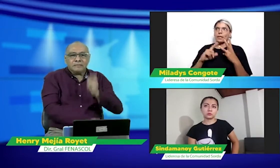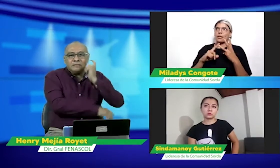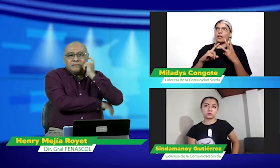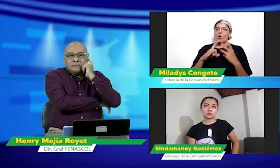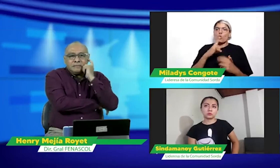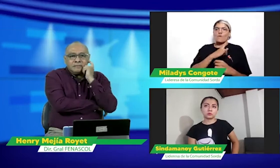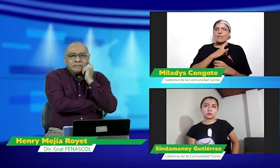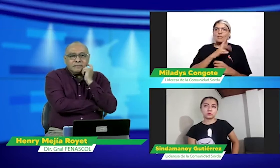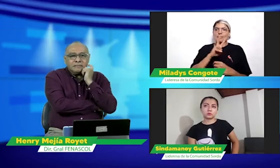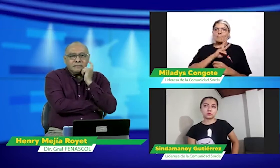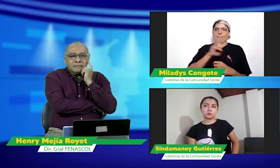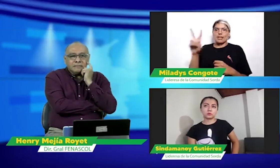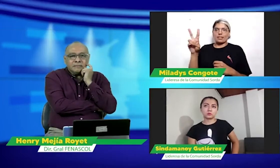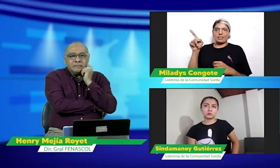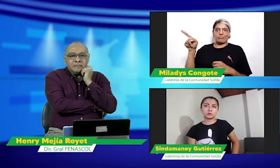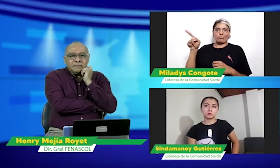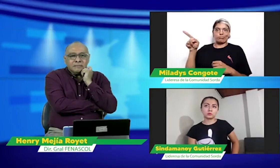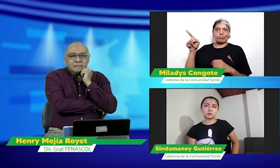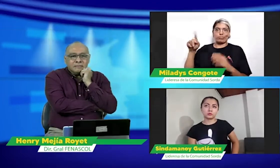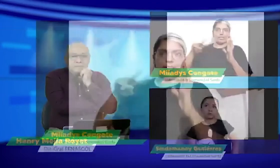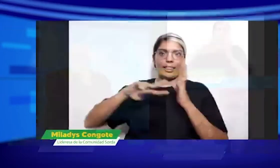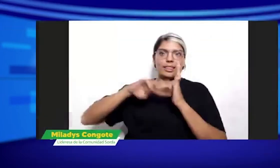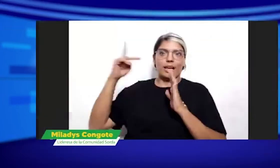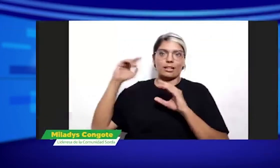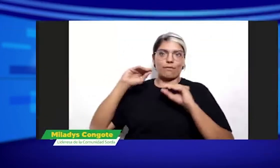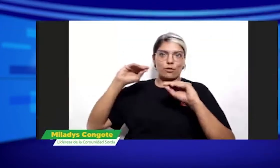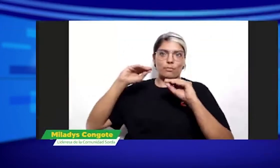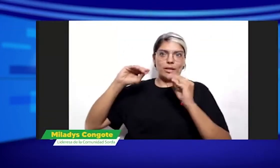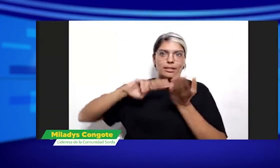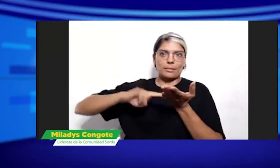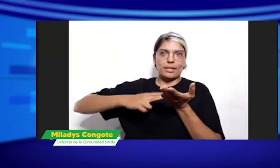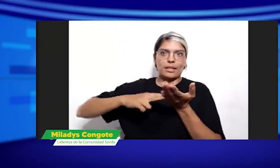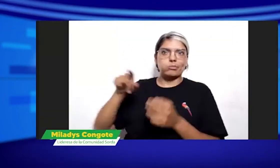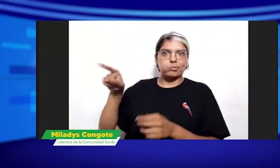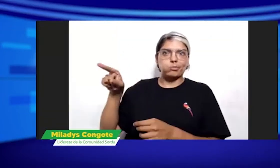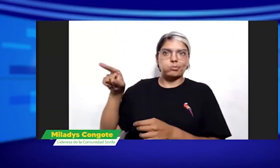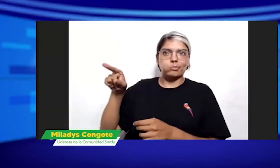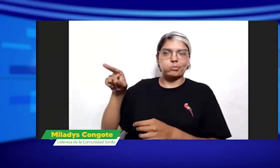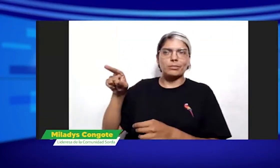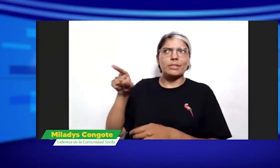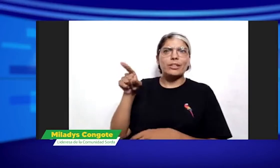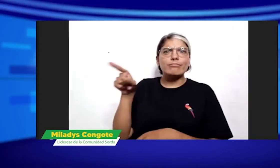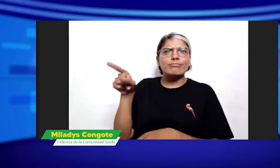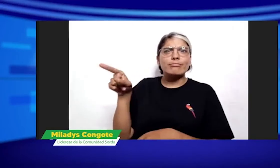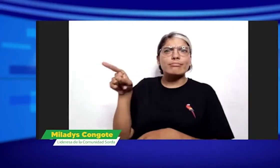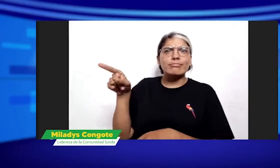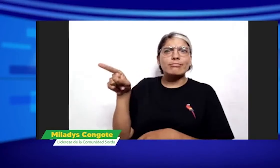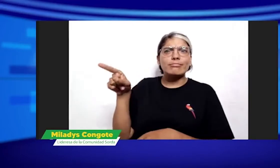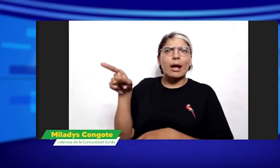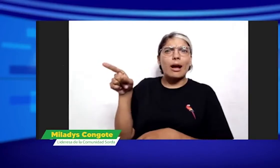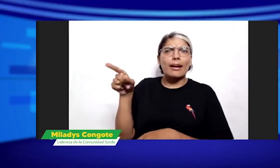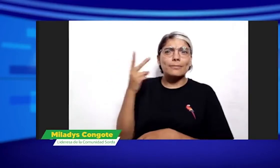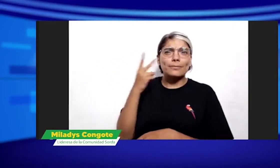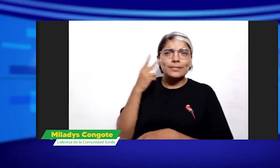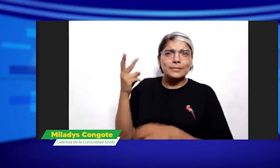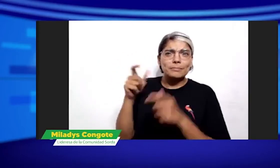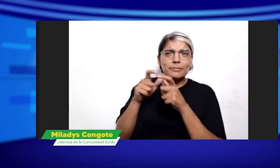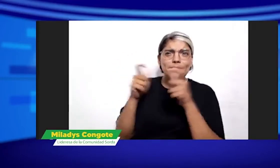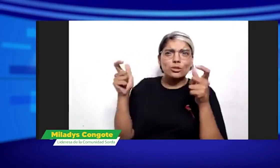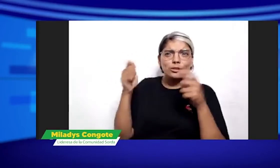ITM la universidad del valle que tiene la tecnología interpretación y los